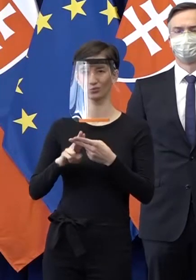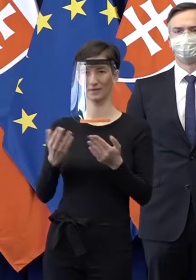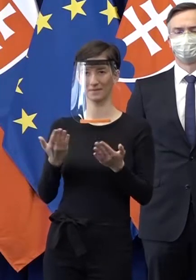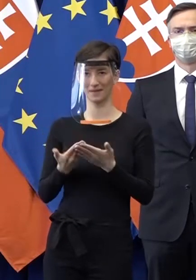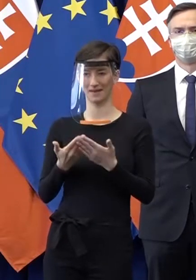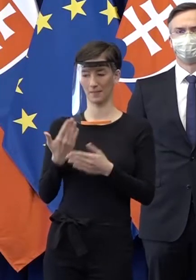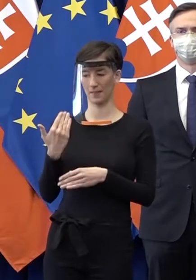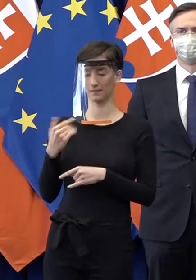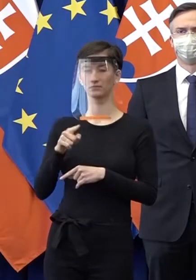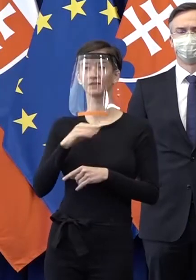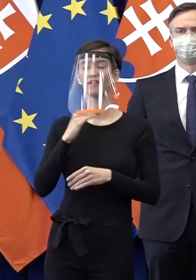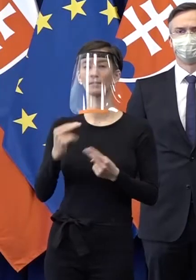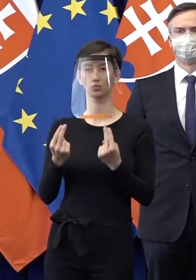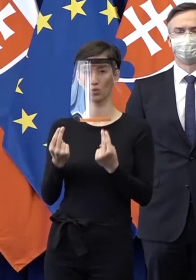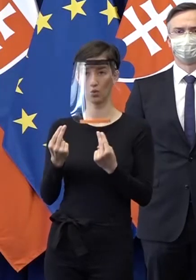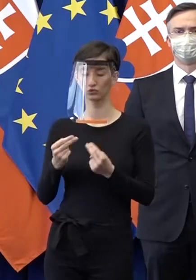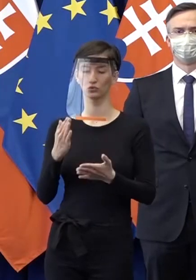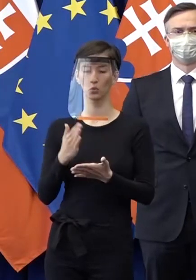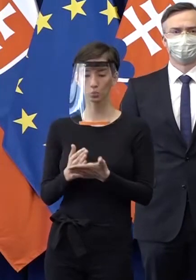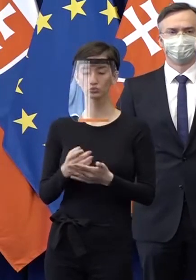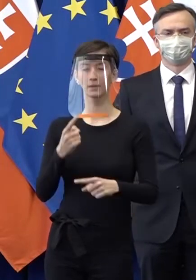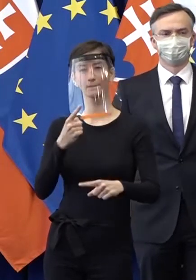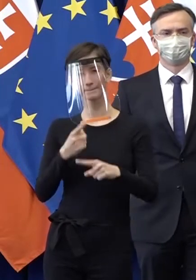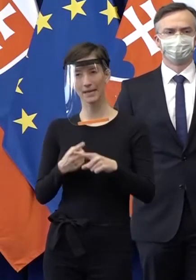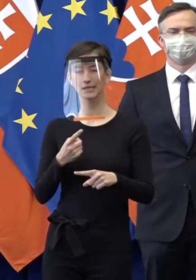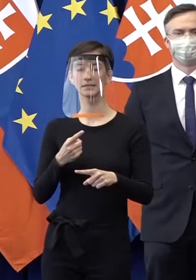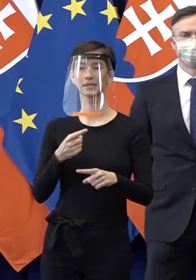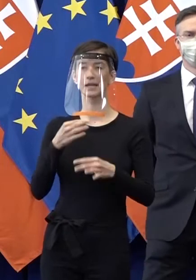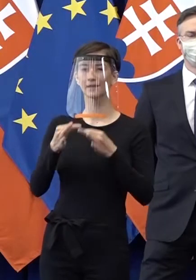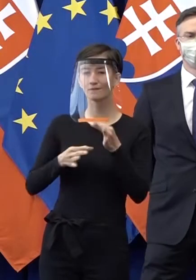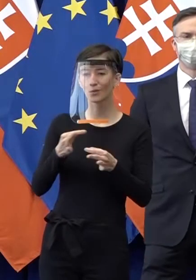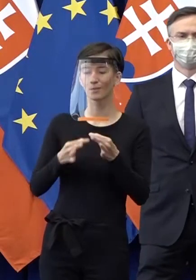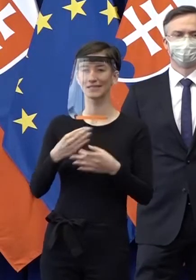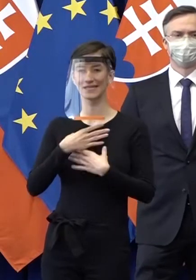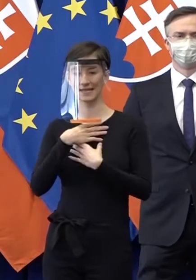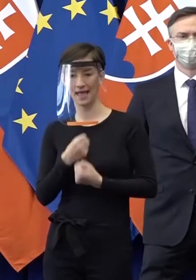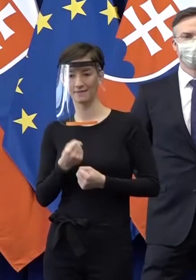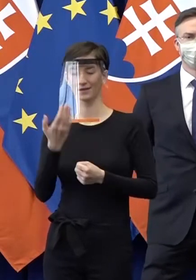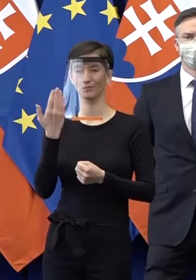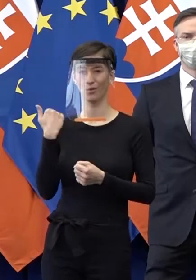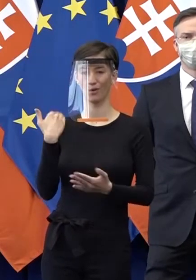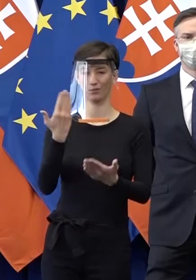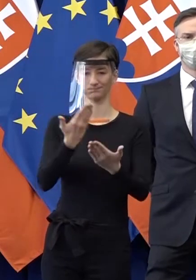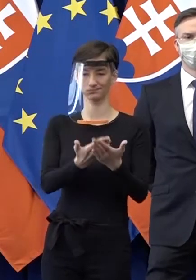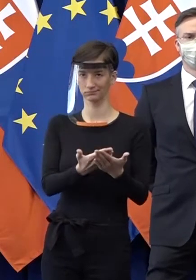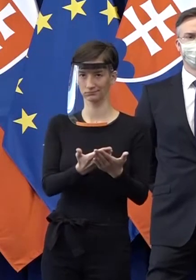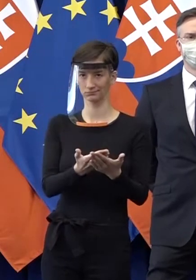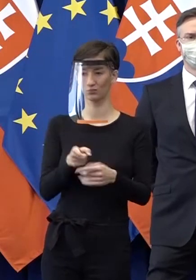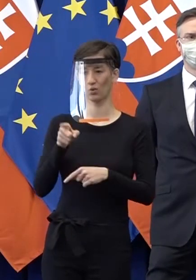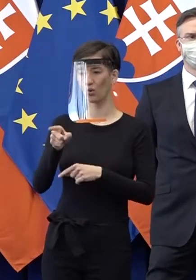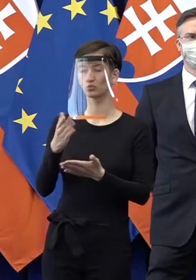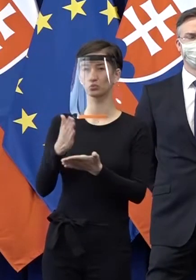Hrabili sme sa aj o konkrétnych návrhoch. Zamestnovateľia predložili nejaký svoj takzvaný výšlist,